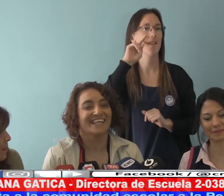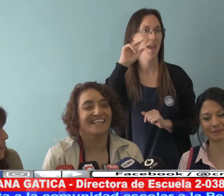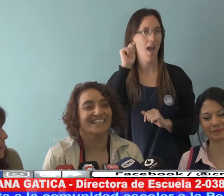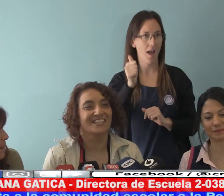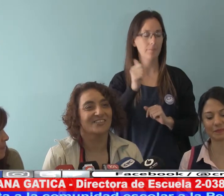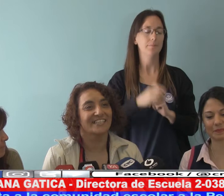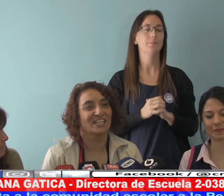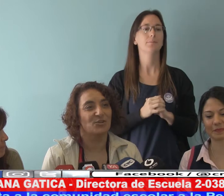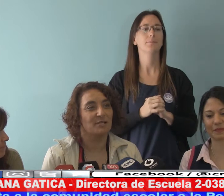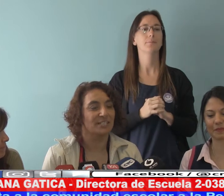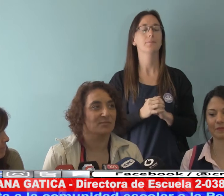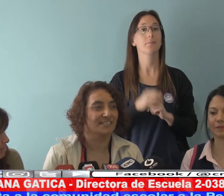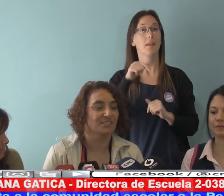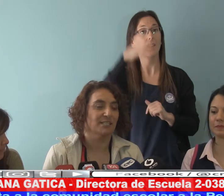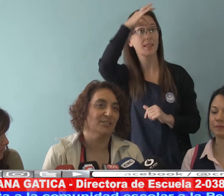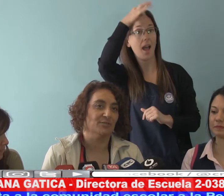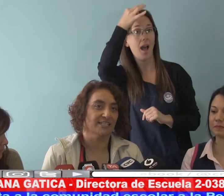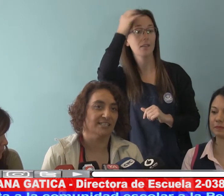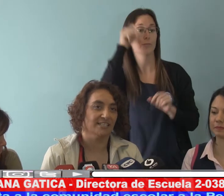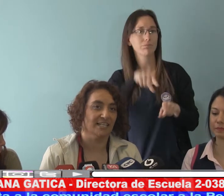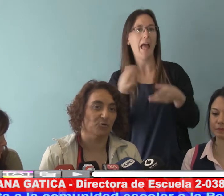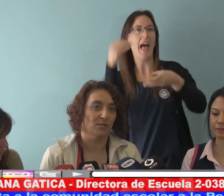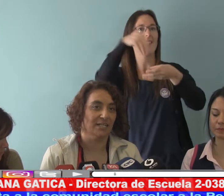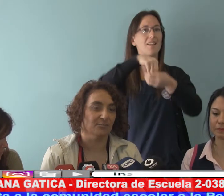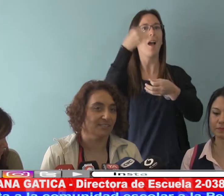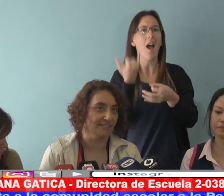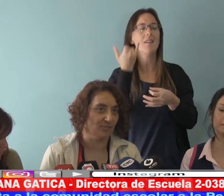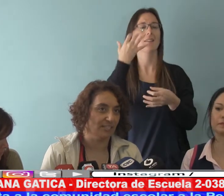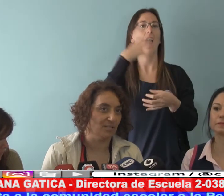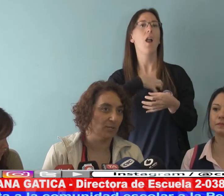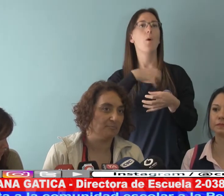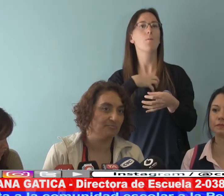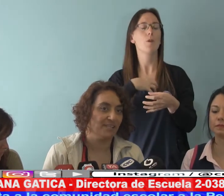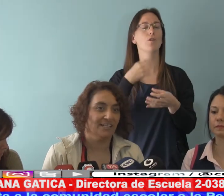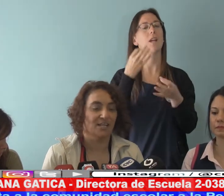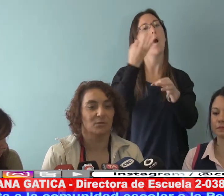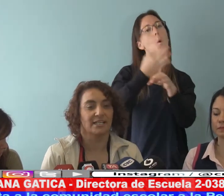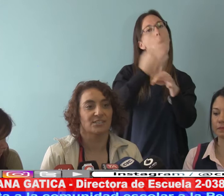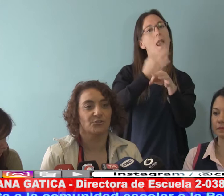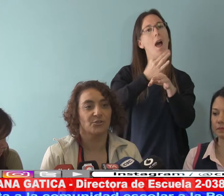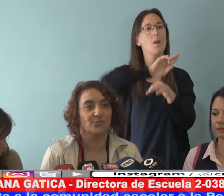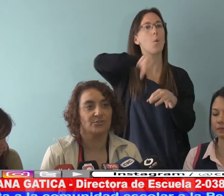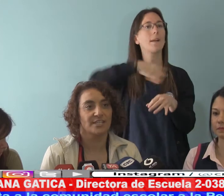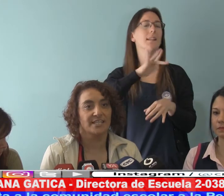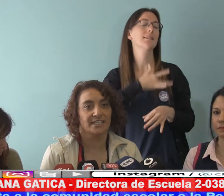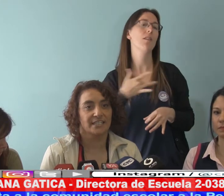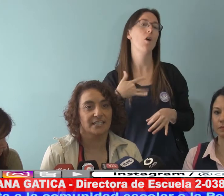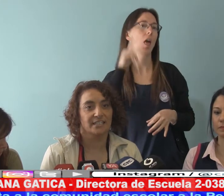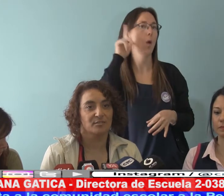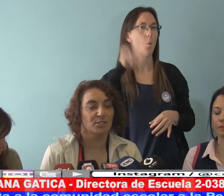Dentro de esta obra van a participar estudiantes de la Escuela Nuestra Señora de Luján, la Escuela de Sordos, y bueno,